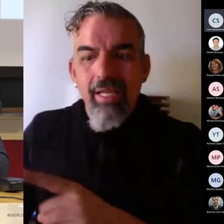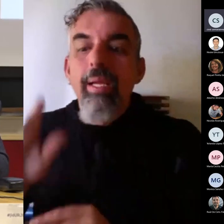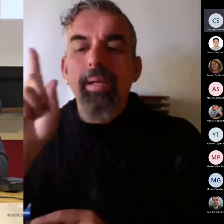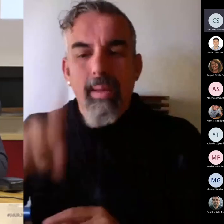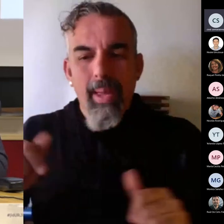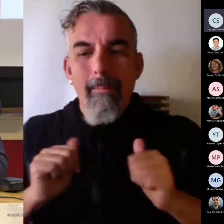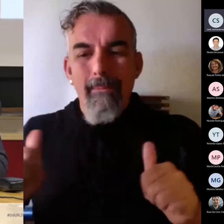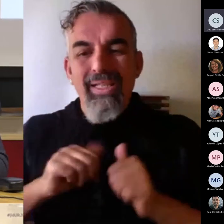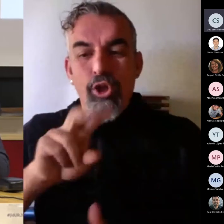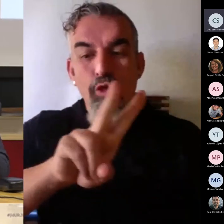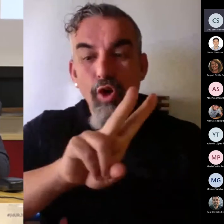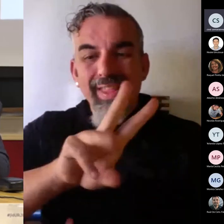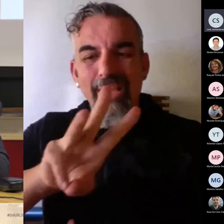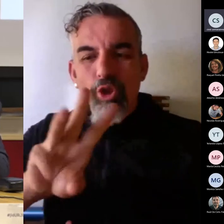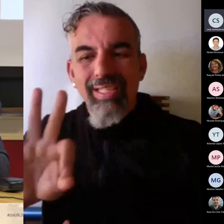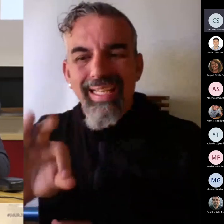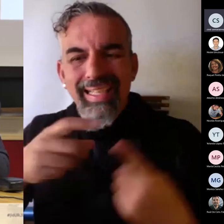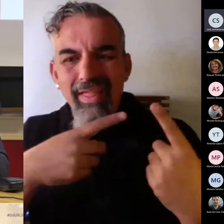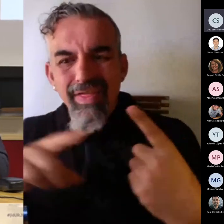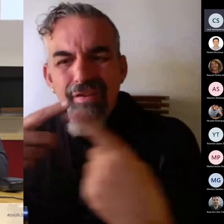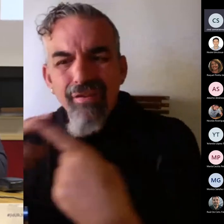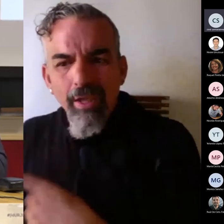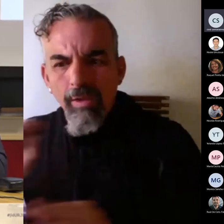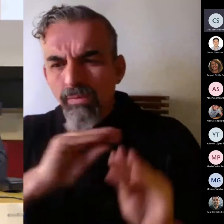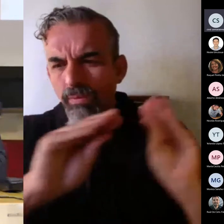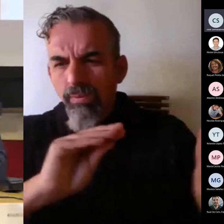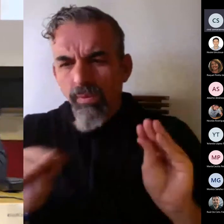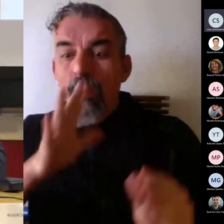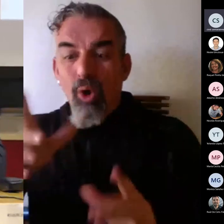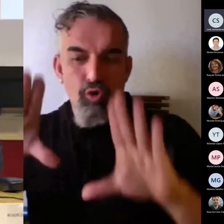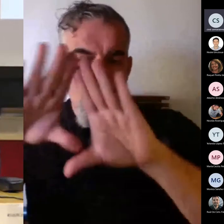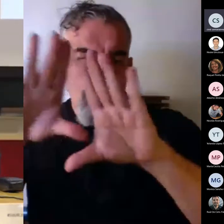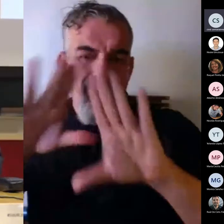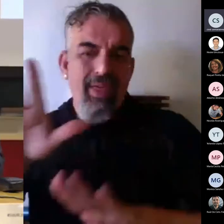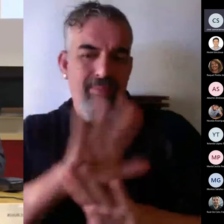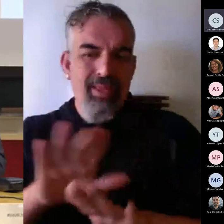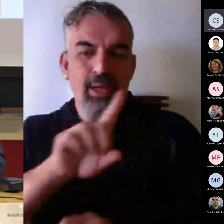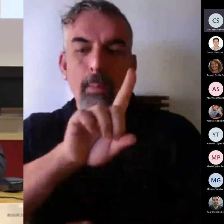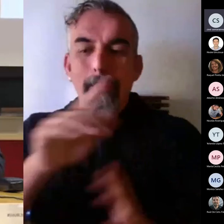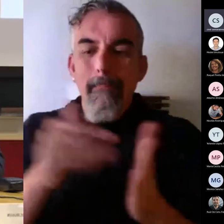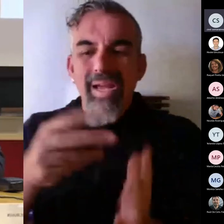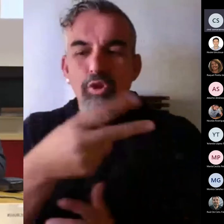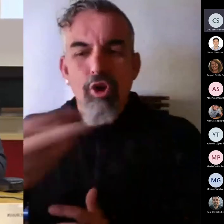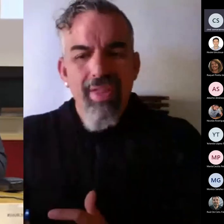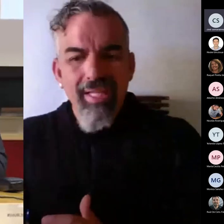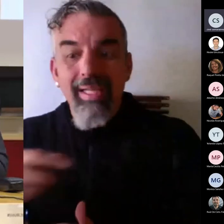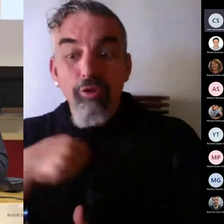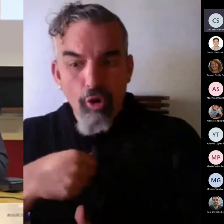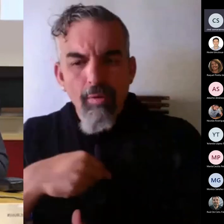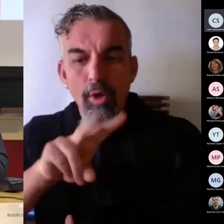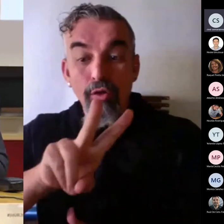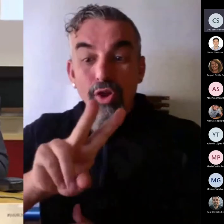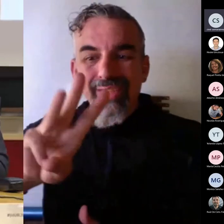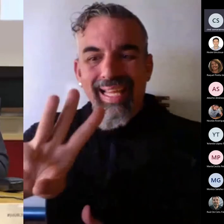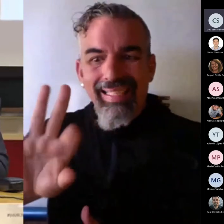.200 que tiene la Comunidad de Madrid, ya 1.200 hasta lo frío. Preguntamos a los 130 por las buenas prácticas en